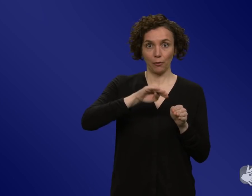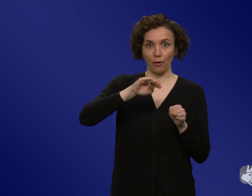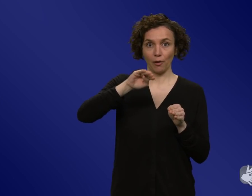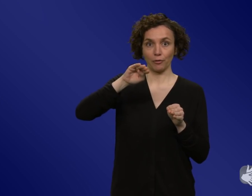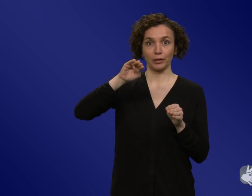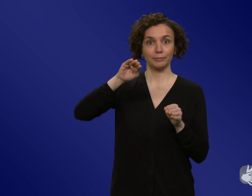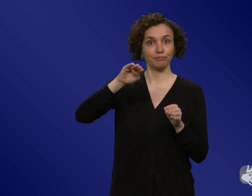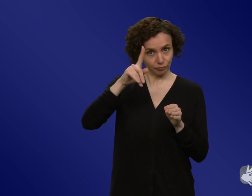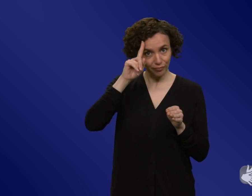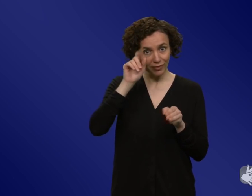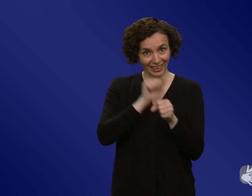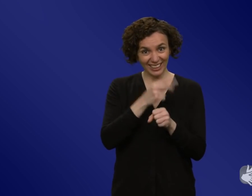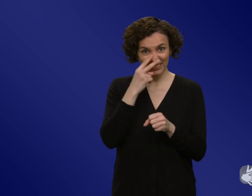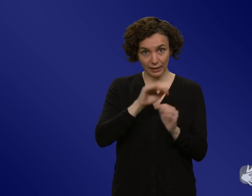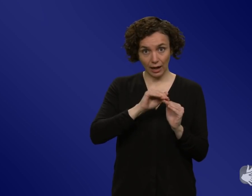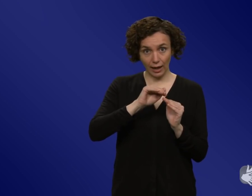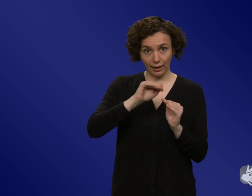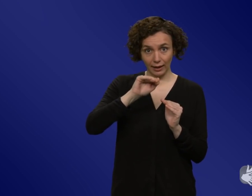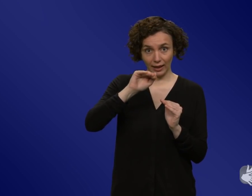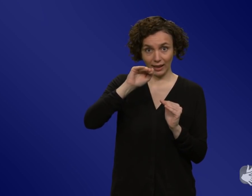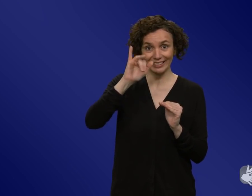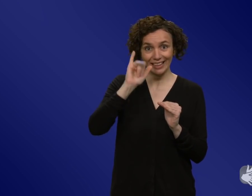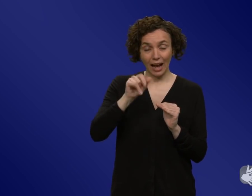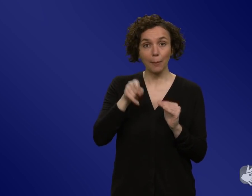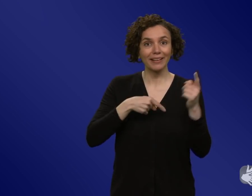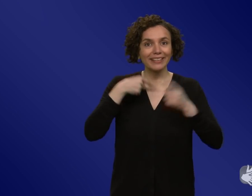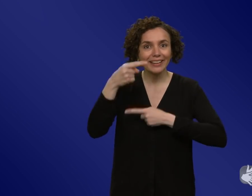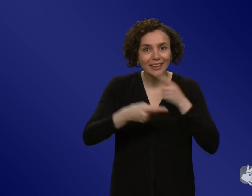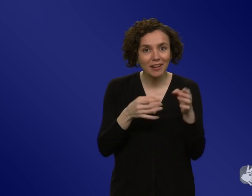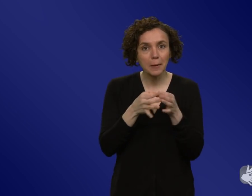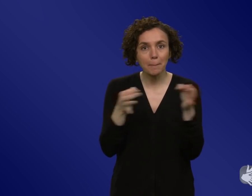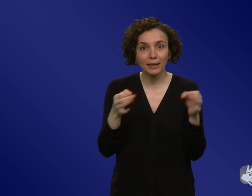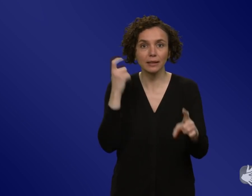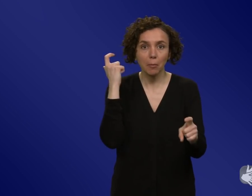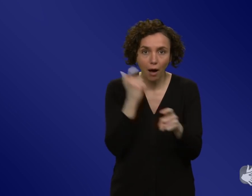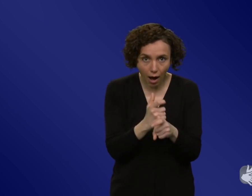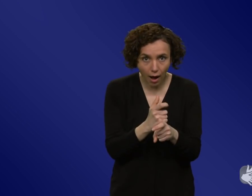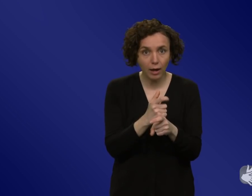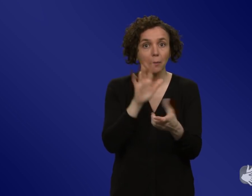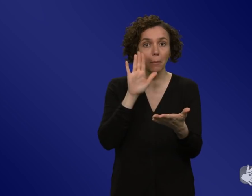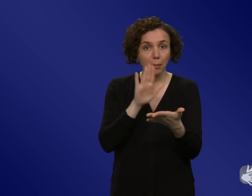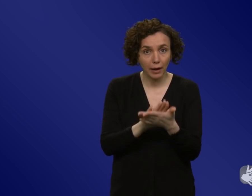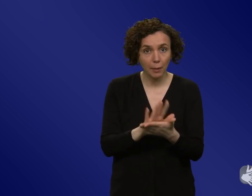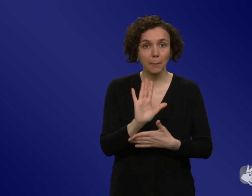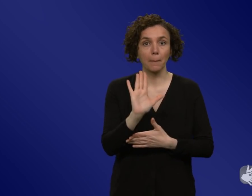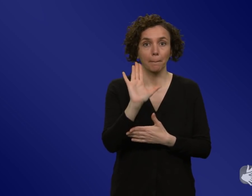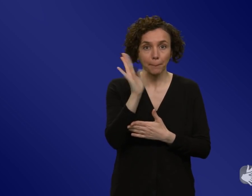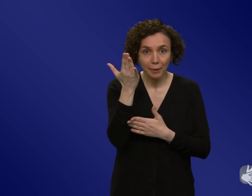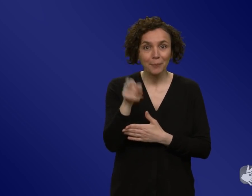aber dann, wenn wir diese verschärften Maßnahmen haben, dann fallen sie auch sehr schnell wieder, diese Fallzahlen, dass das erstmal